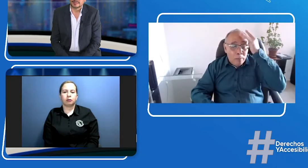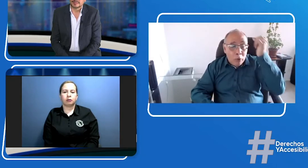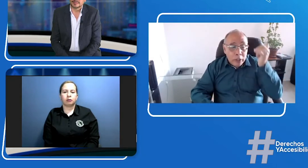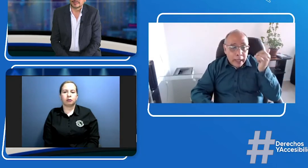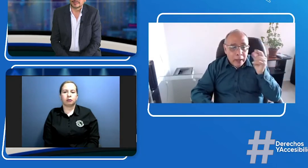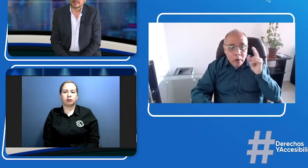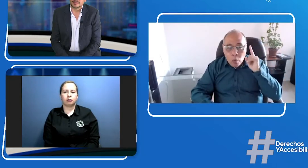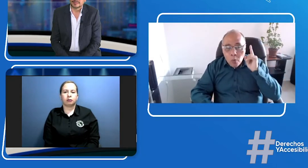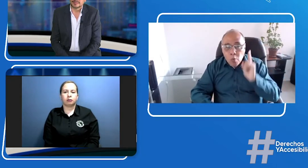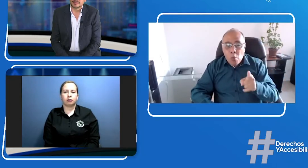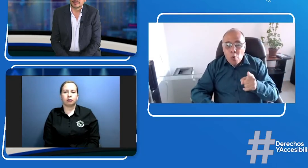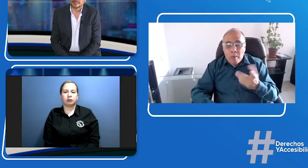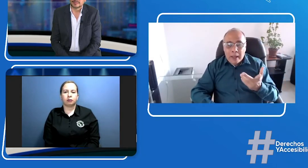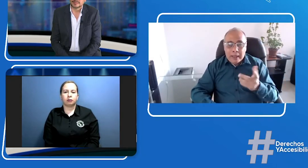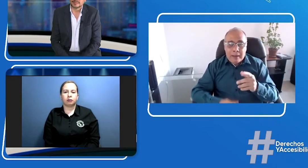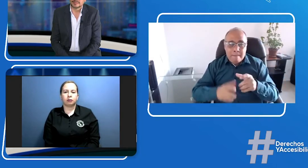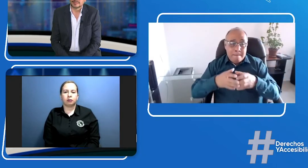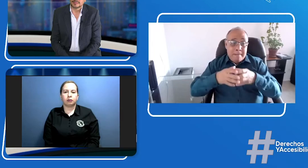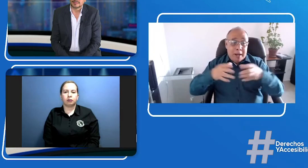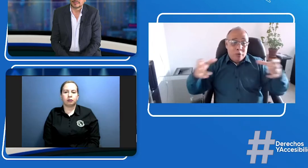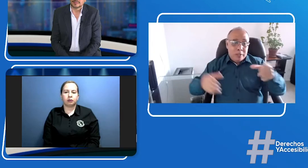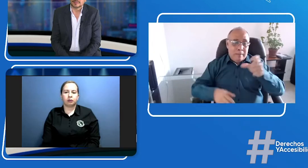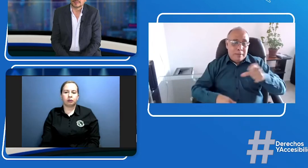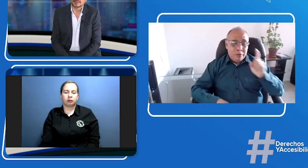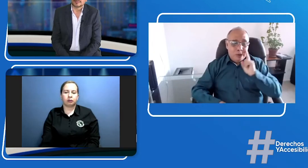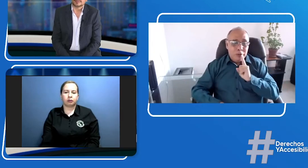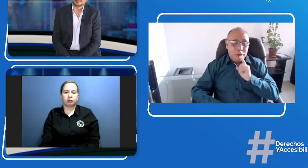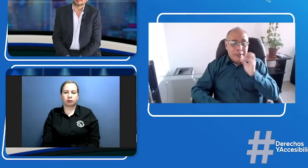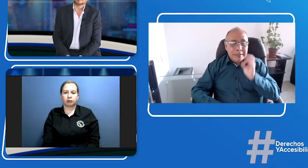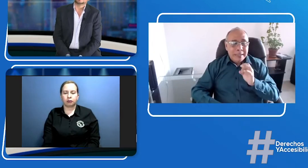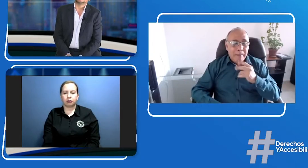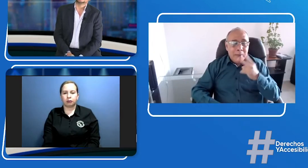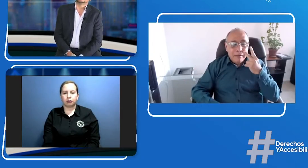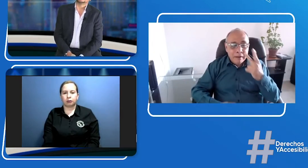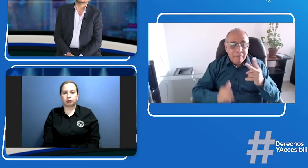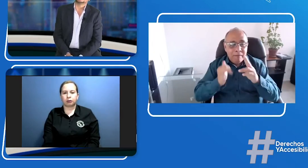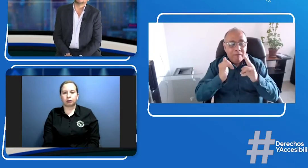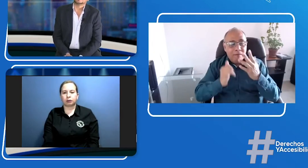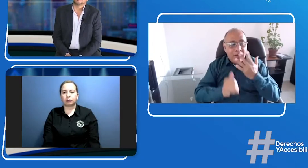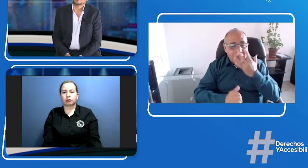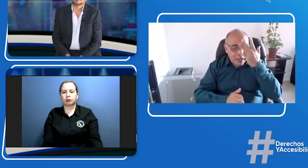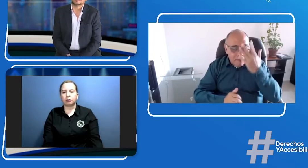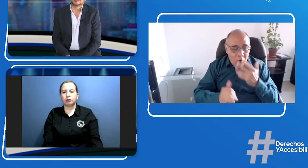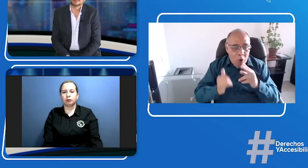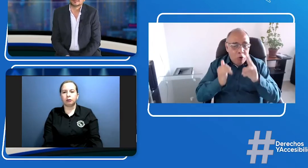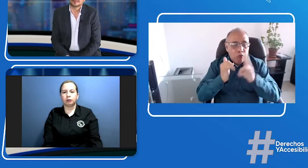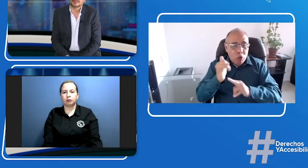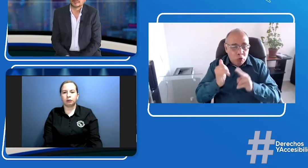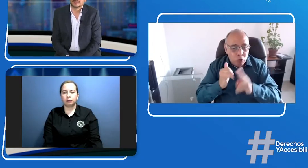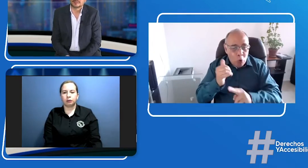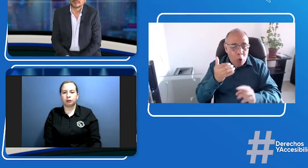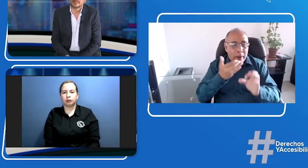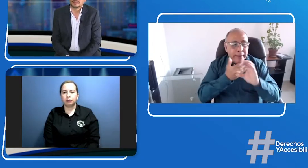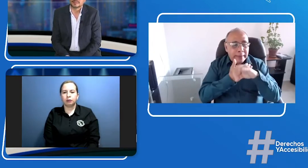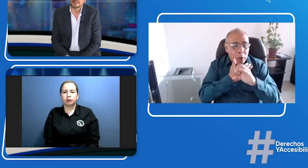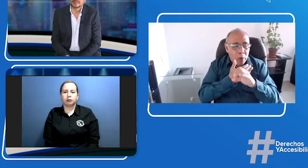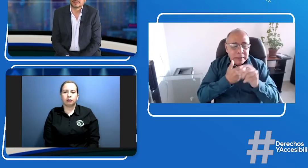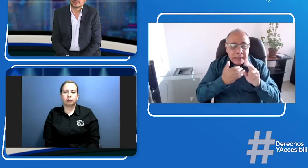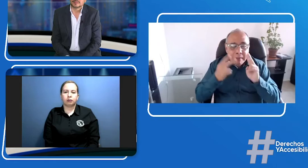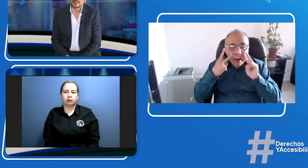otros lugares cuando están organizando este recuadro del intérprete lo hacen muy pequeño y que esta